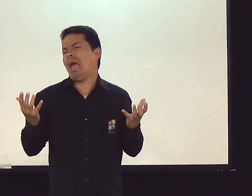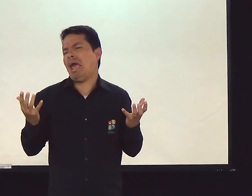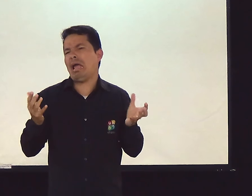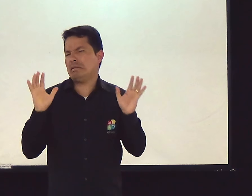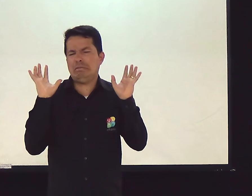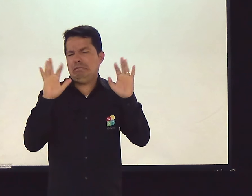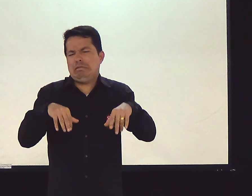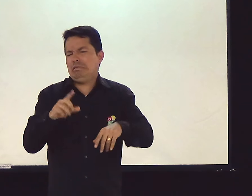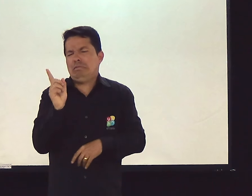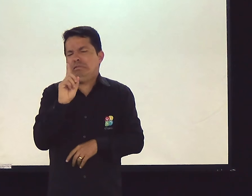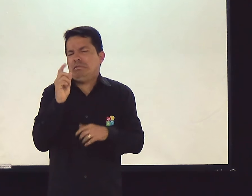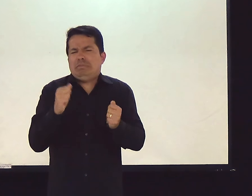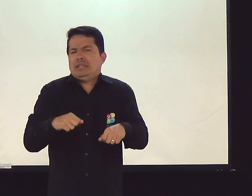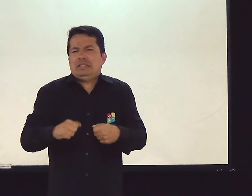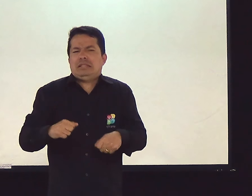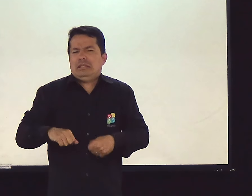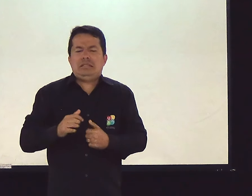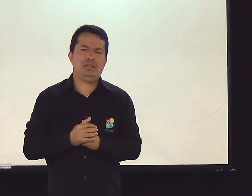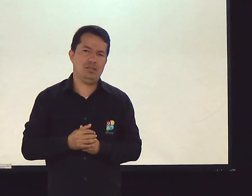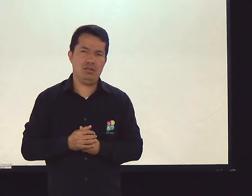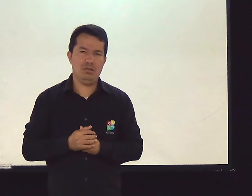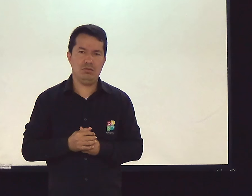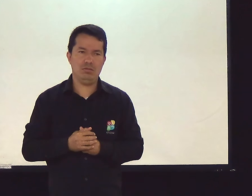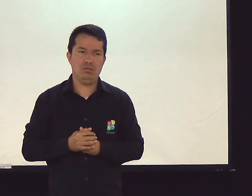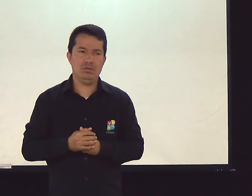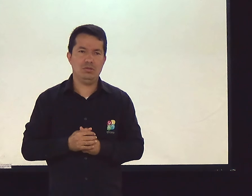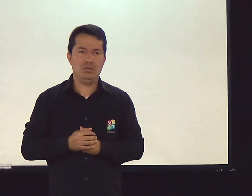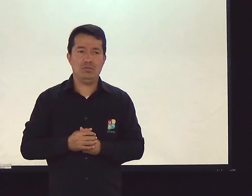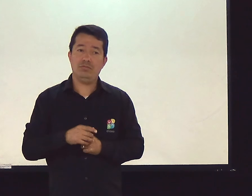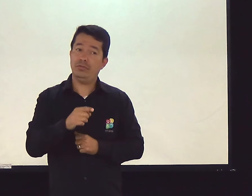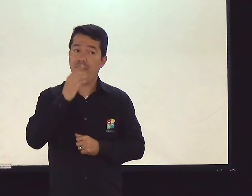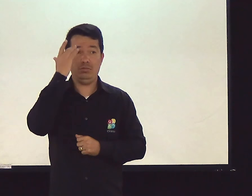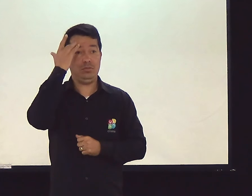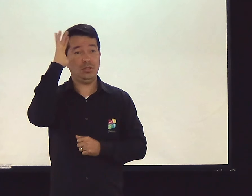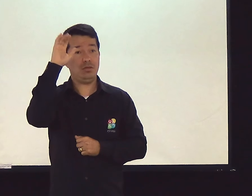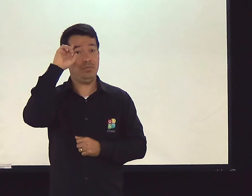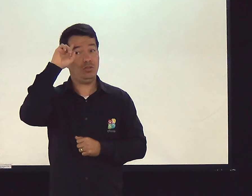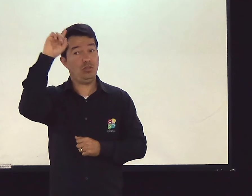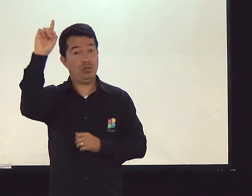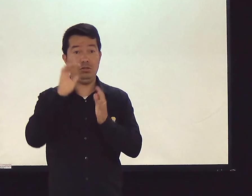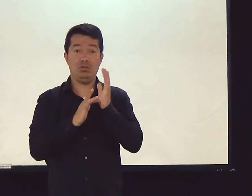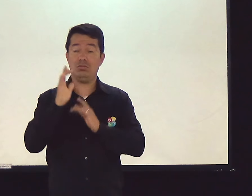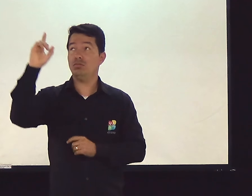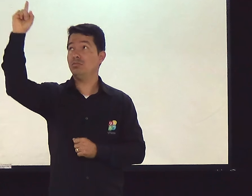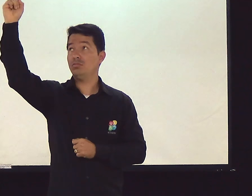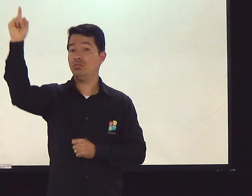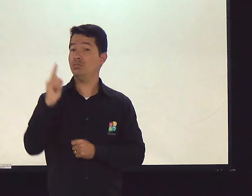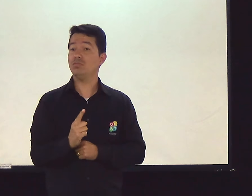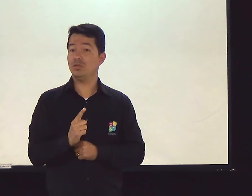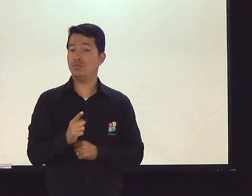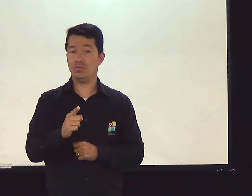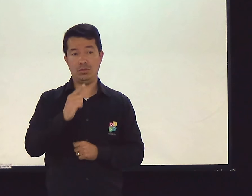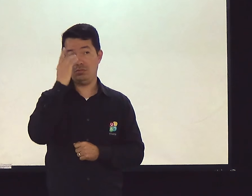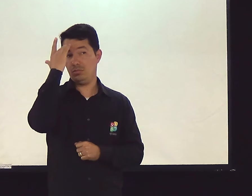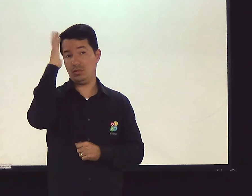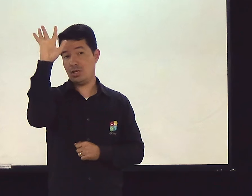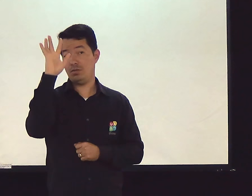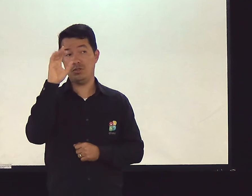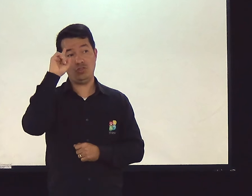Tenho vigiado? Ou eu tenho negligenciado isso? Você não sabe que dia Jesus vem. Eu sei